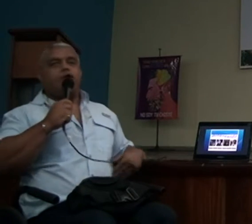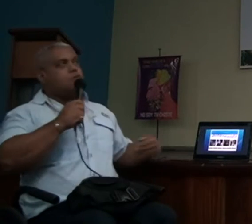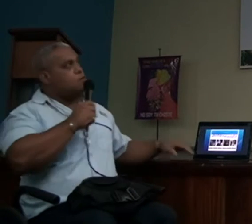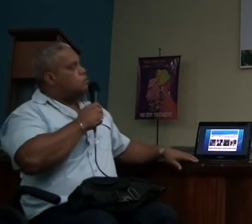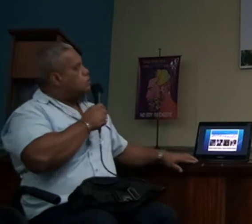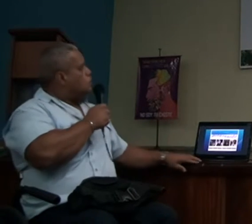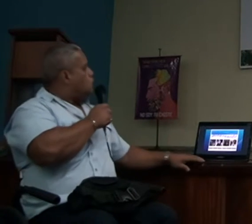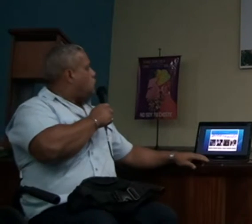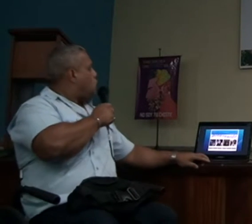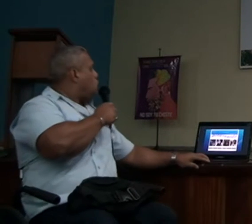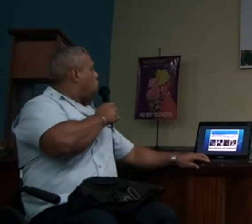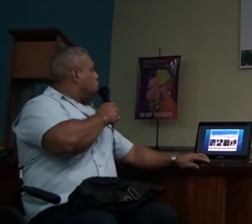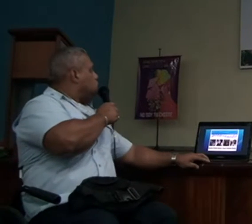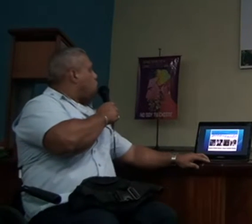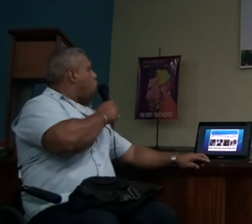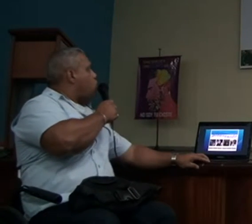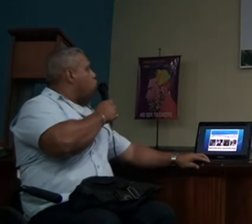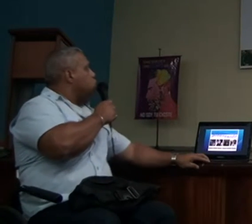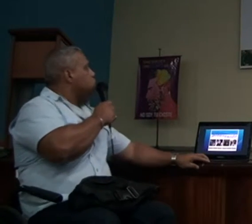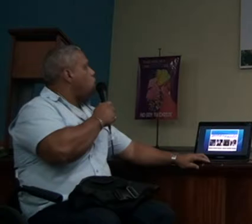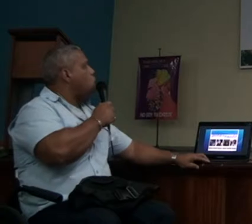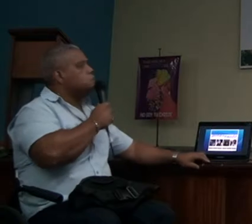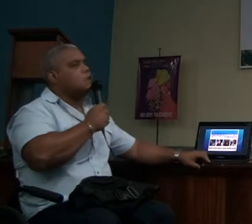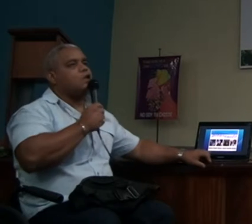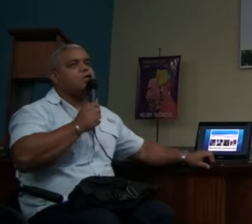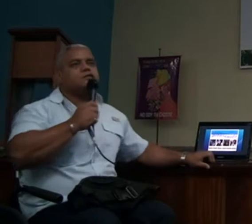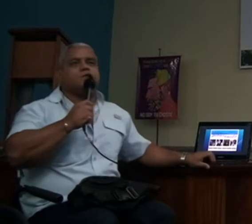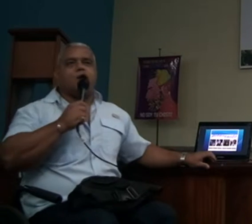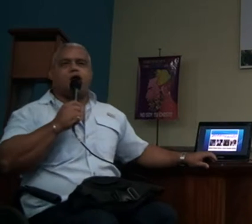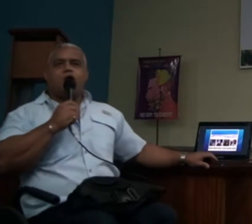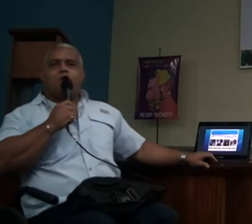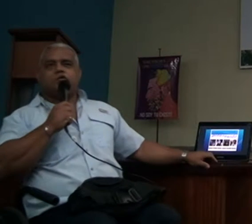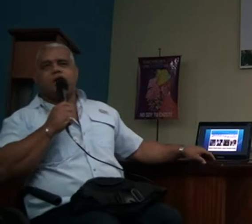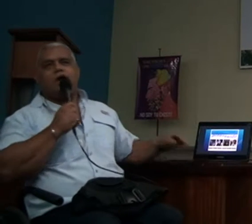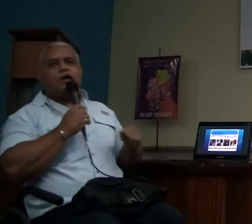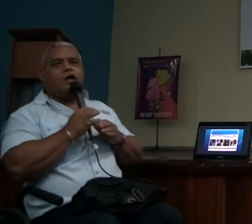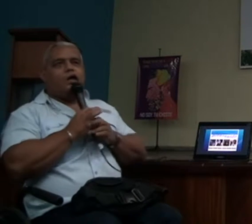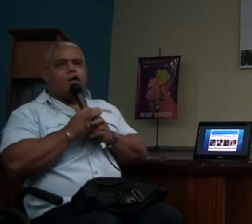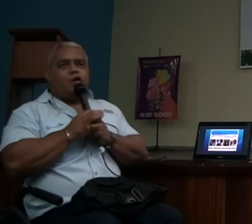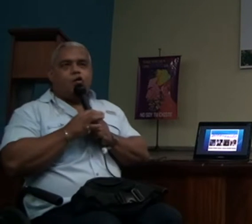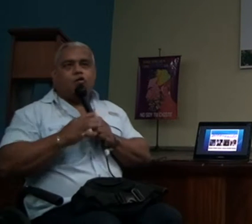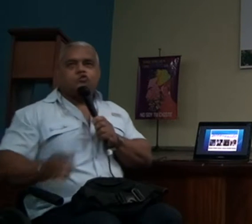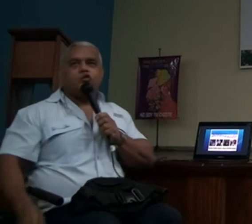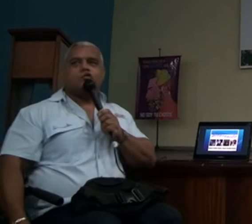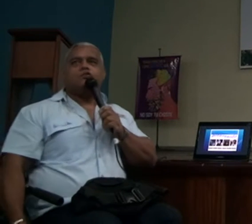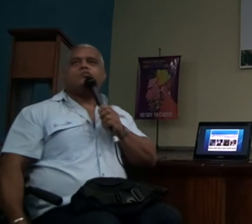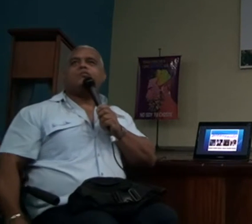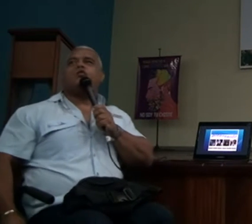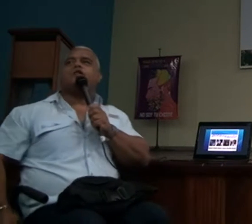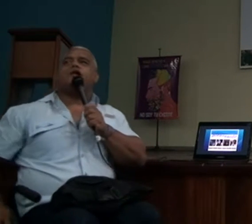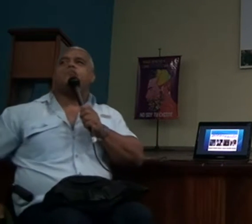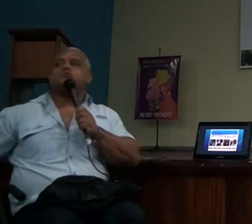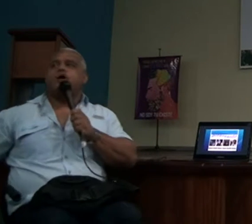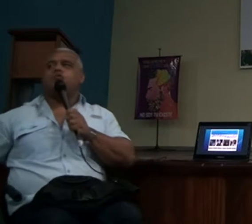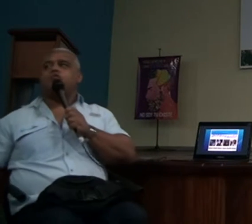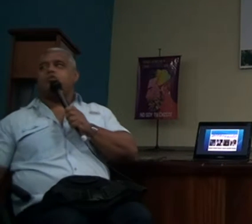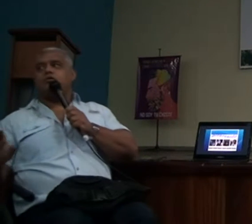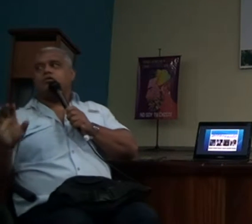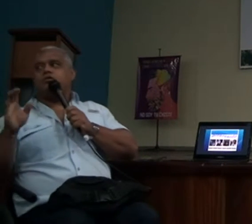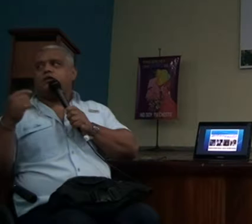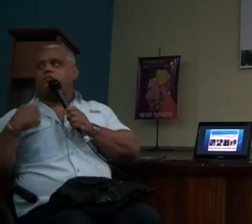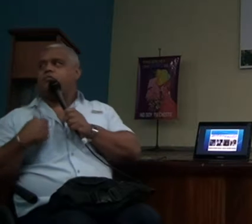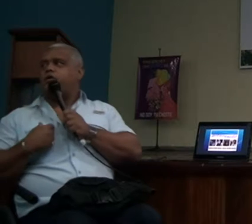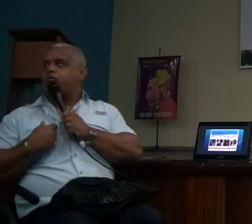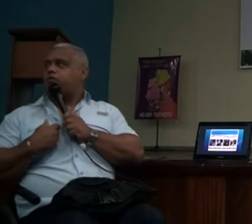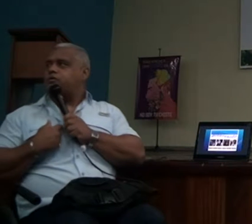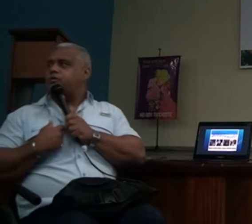Bienvenido. Sea como sea, sea quien sea. O sea, nosotros, los que tenemos algún